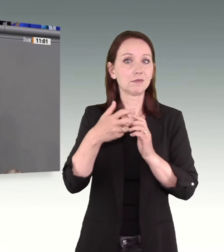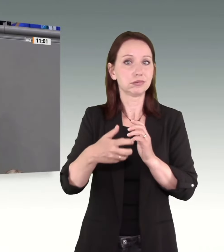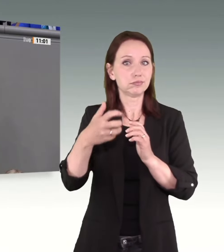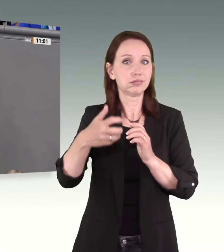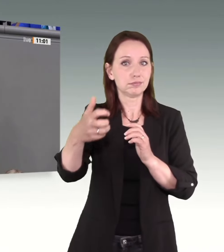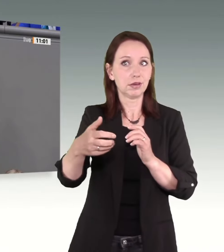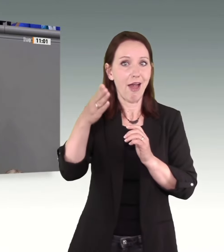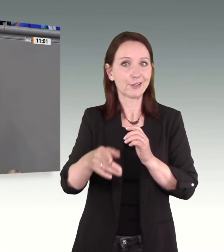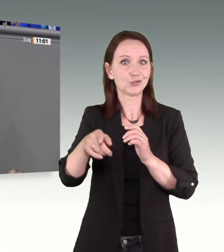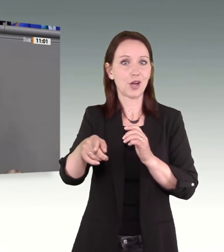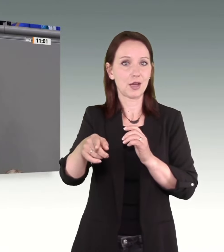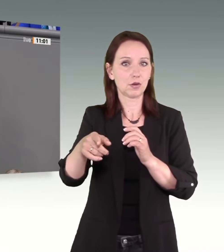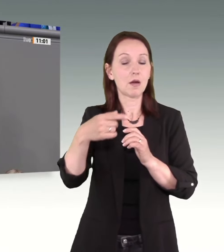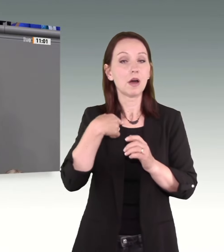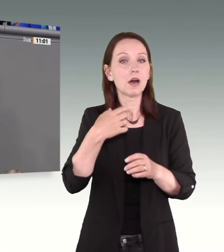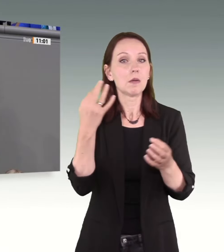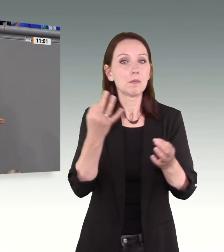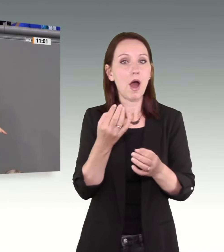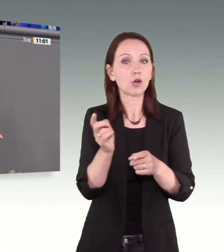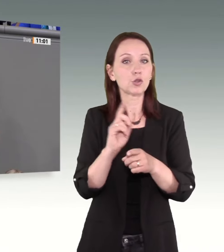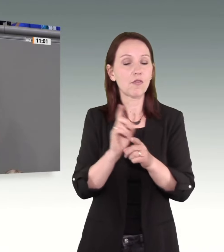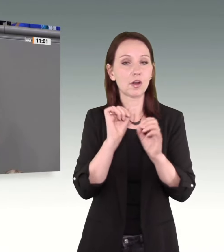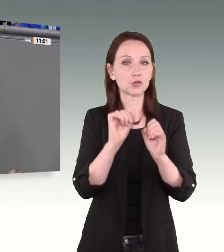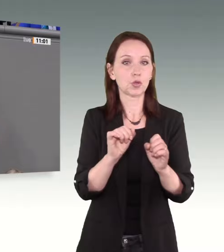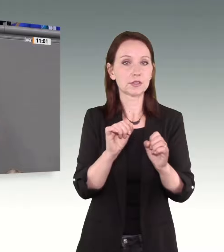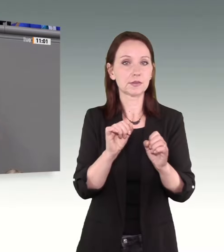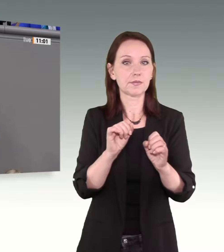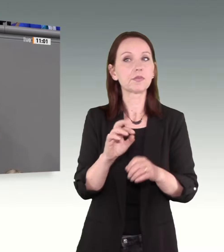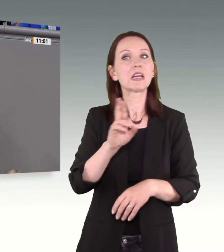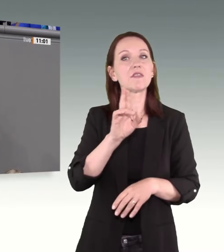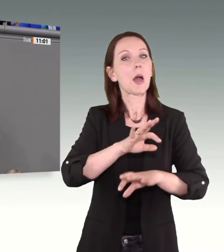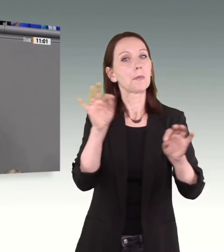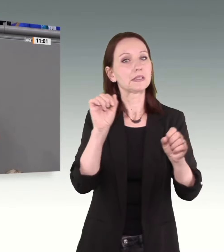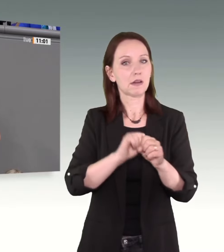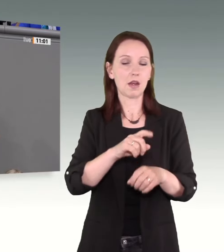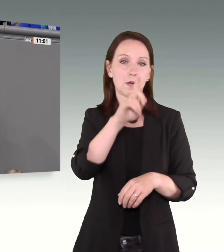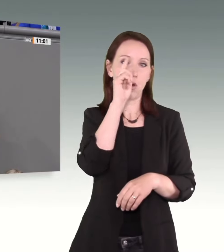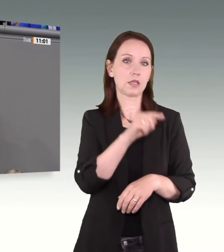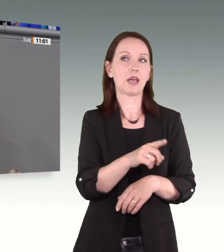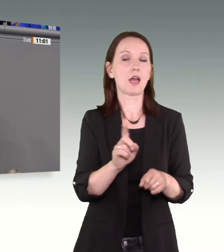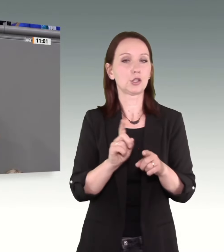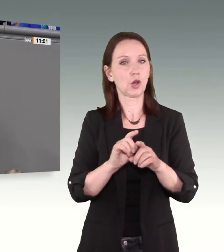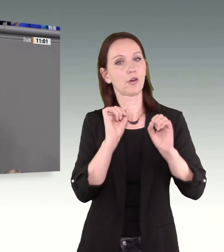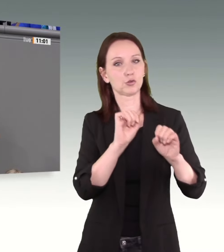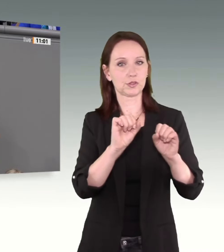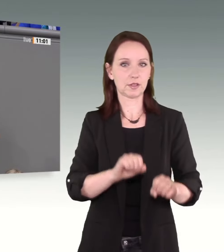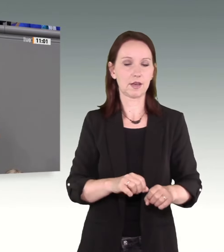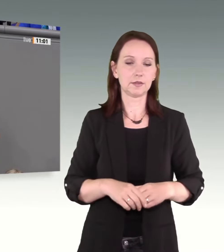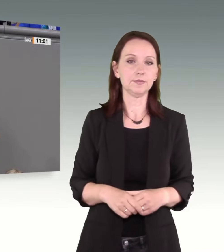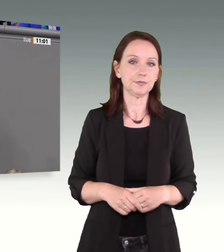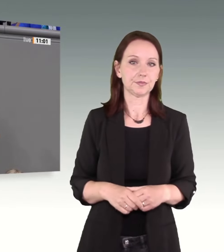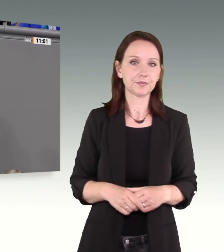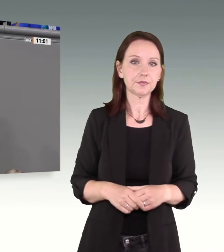Sofortschutz. Das kann die Polizei am besten leisten. Deshalb sind richtiger